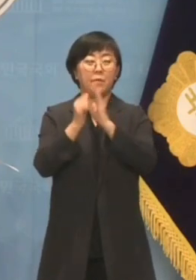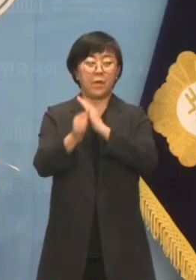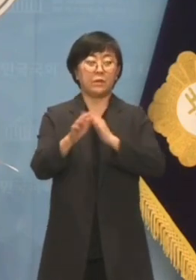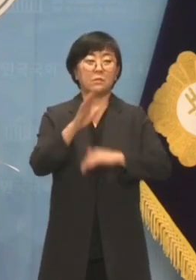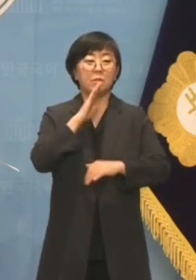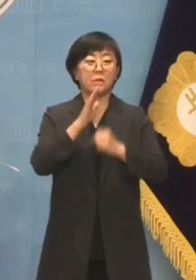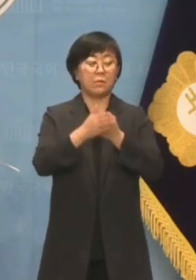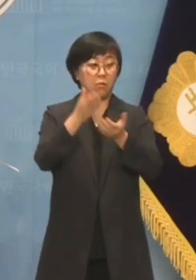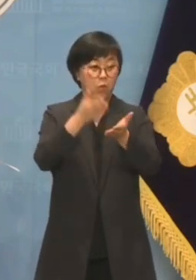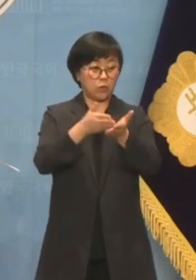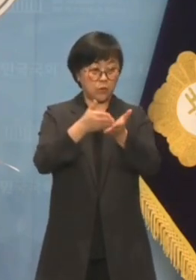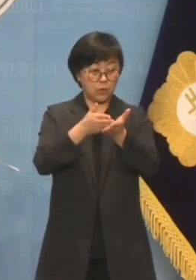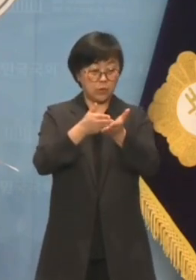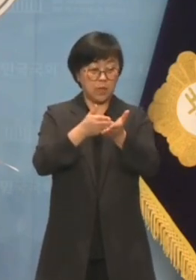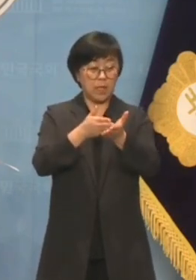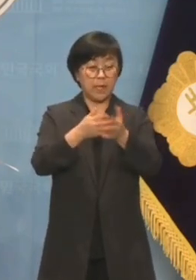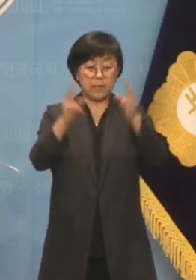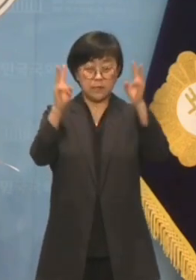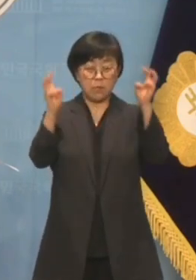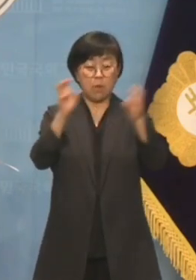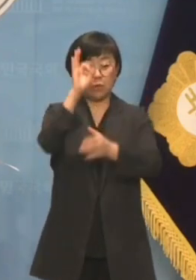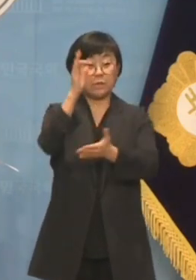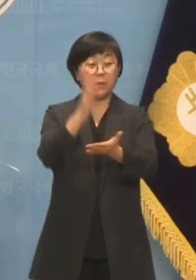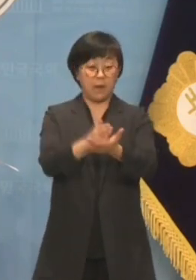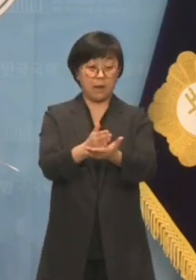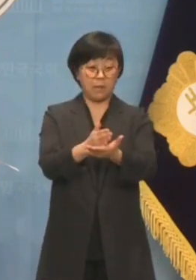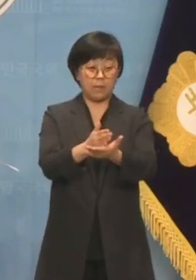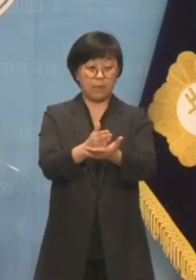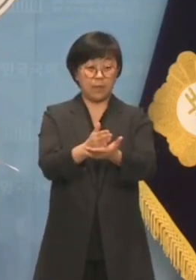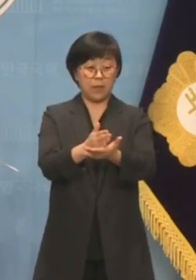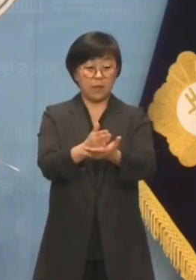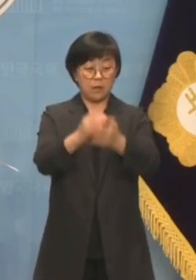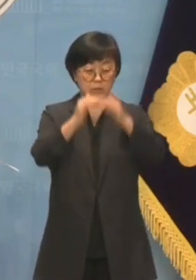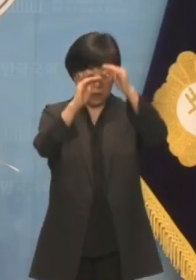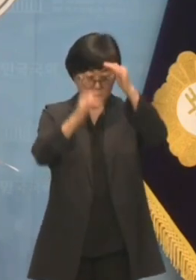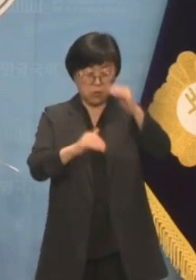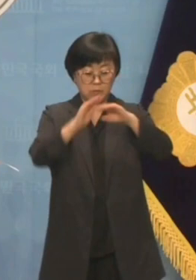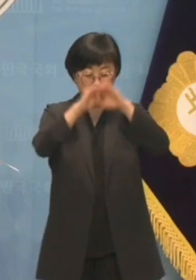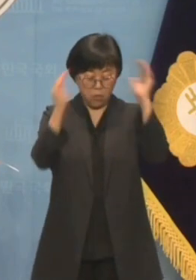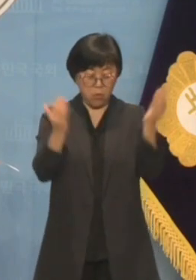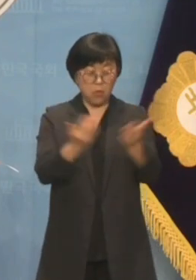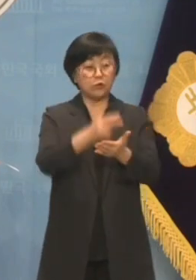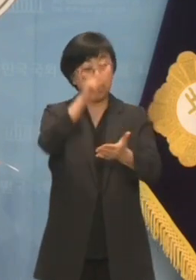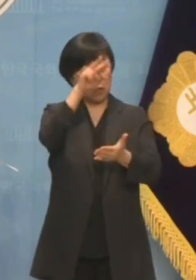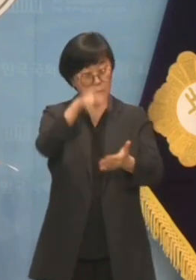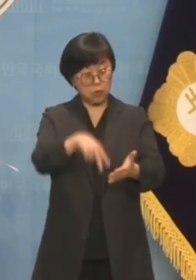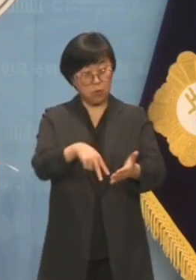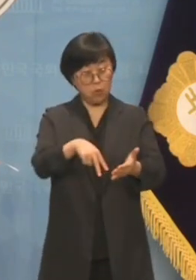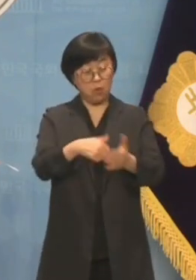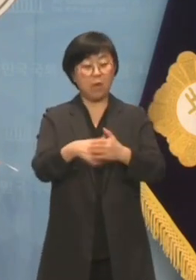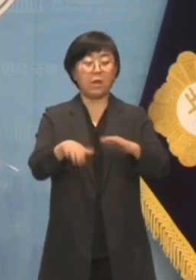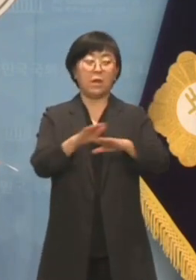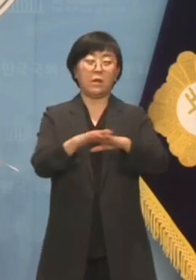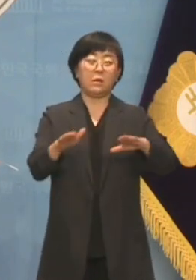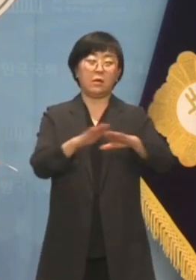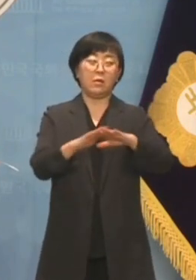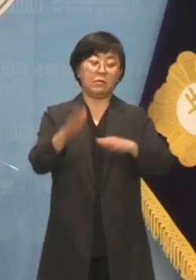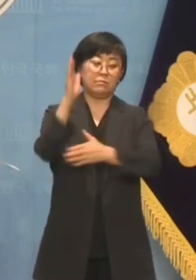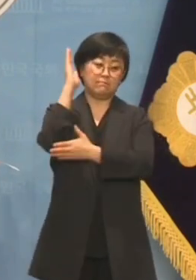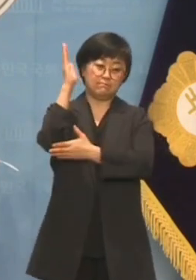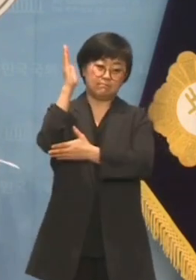보도된 기사의 제목만 보지 말고 전문은 한 번쯤 읽고 대응하시기를